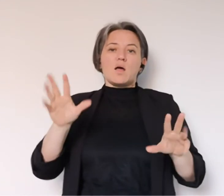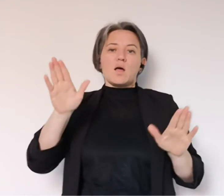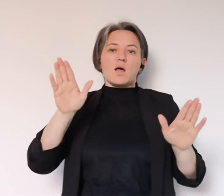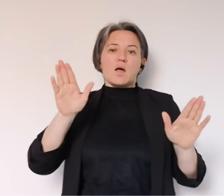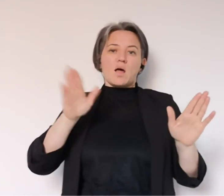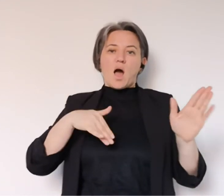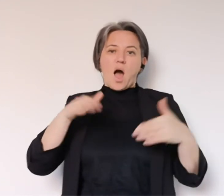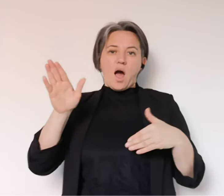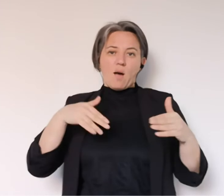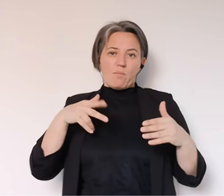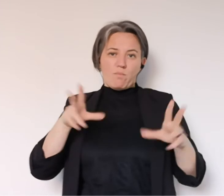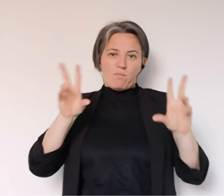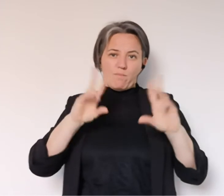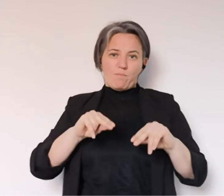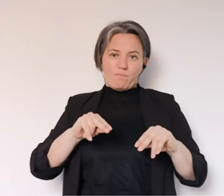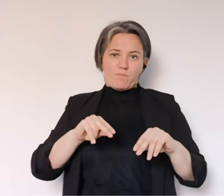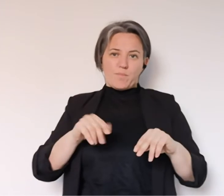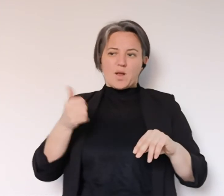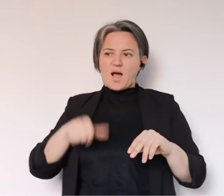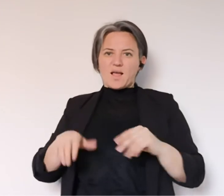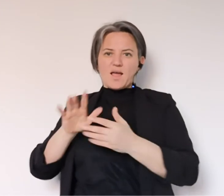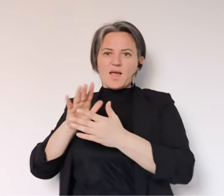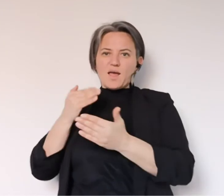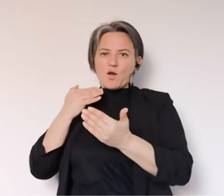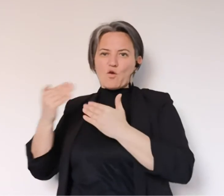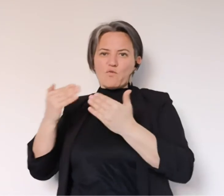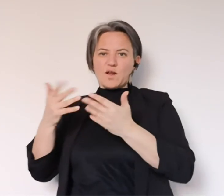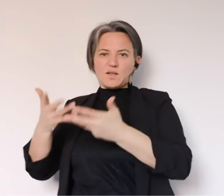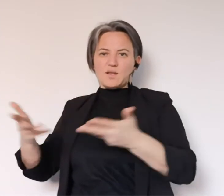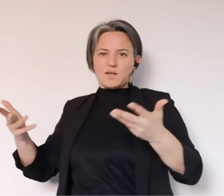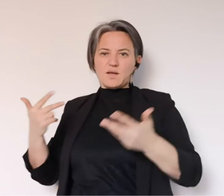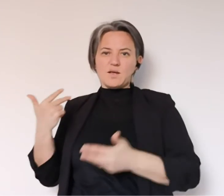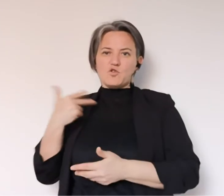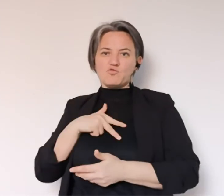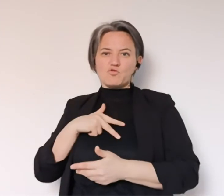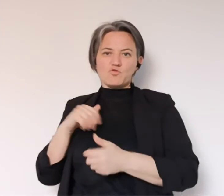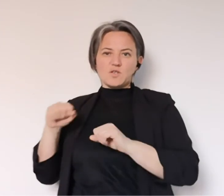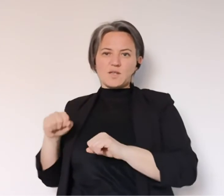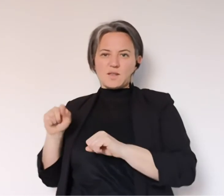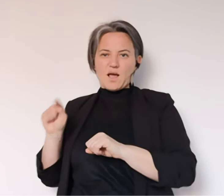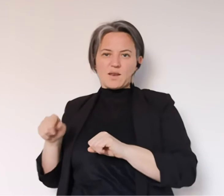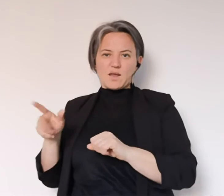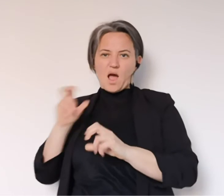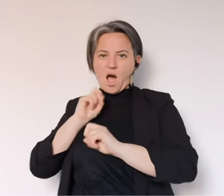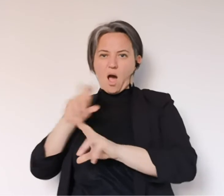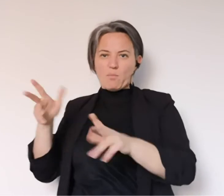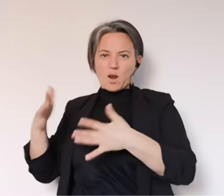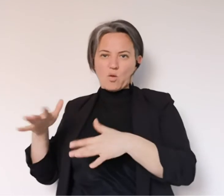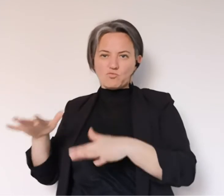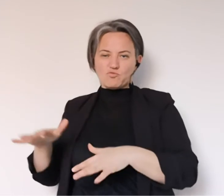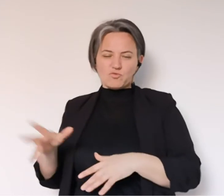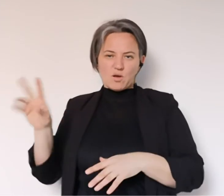Infine rinnovo un appello che sto facendo da diverso tempo anche dentro la competenza territoriale e